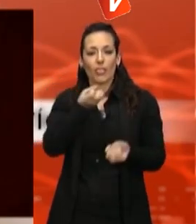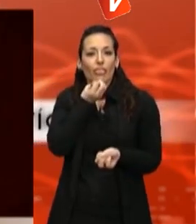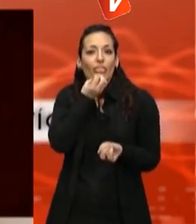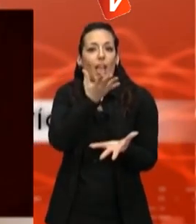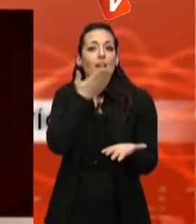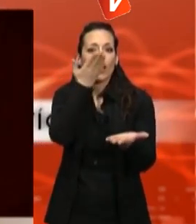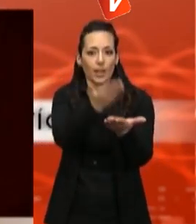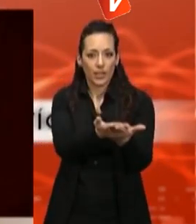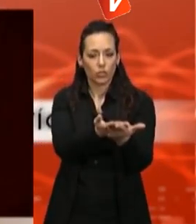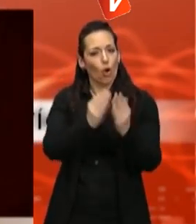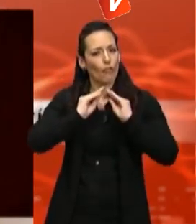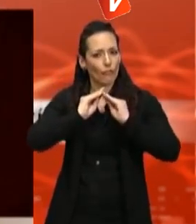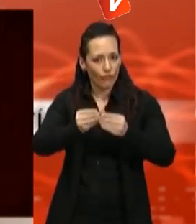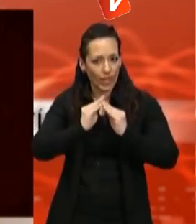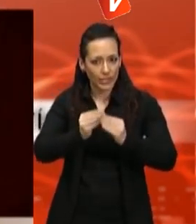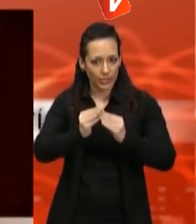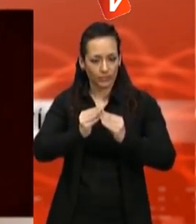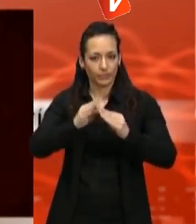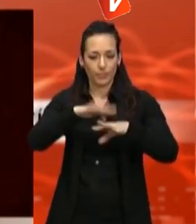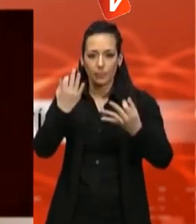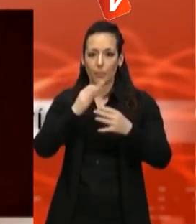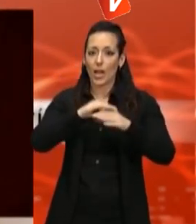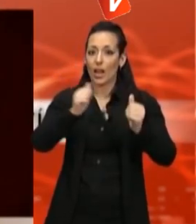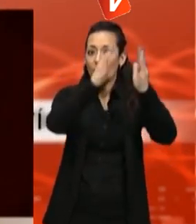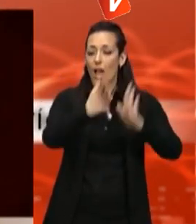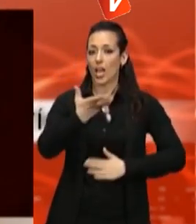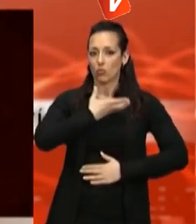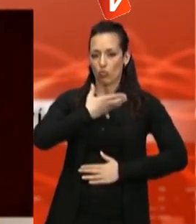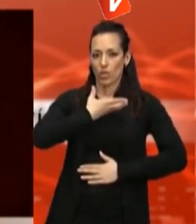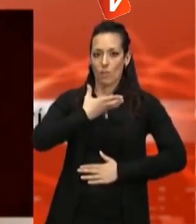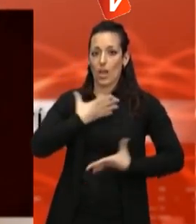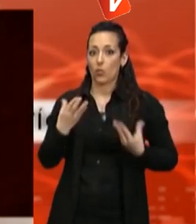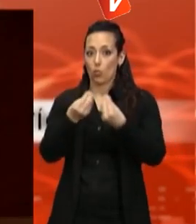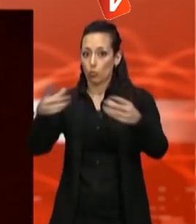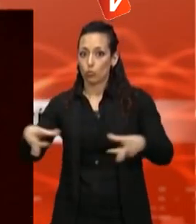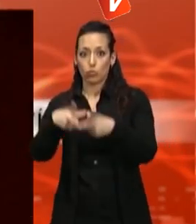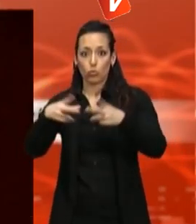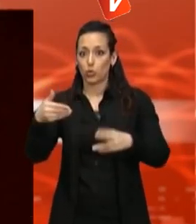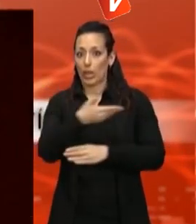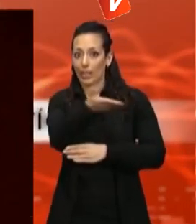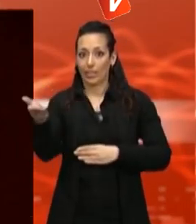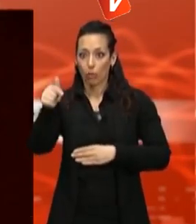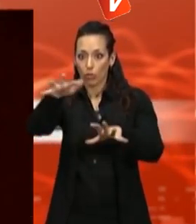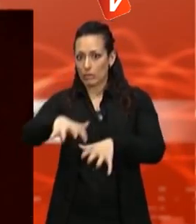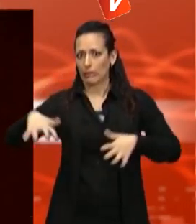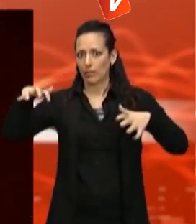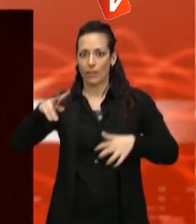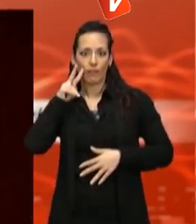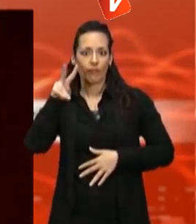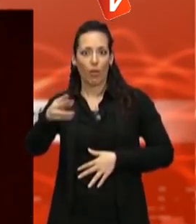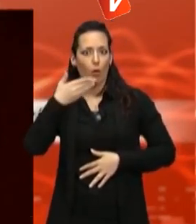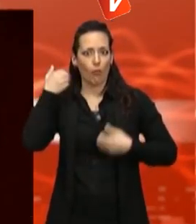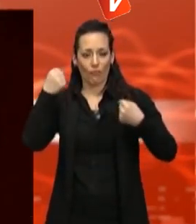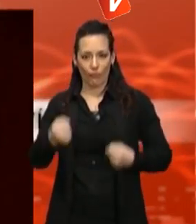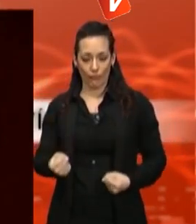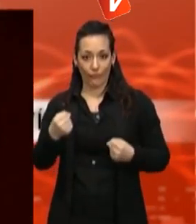'executi, que l'Ajuntament treballi conjuntament amb tota la societat civil que esteu aquí, que fa goig de veure, que tots estem per